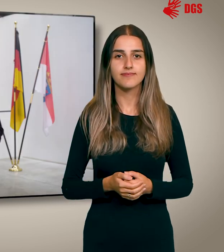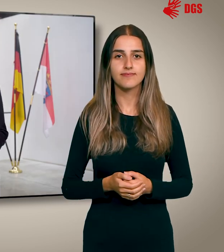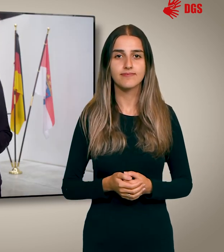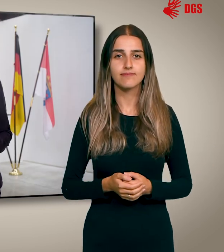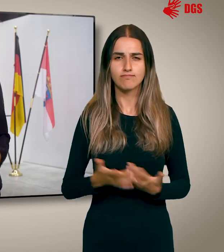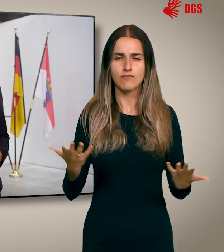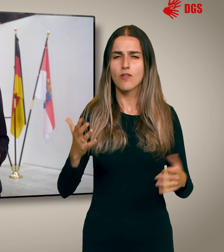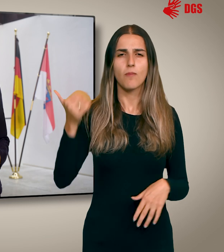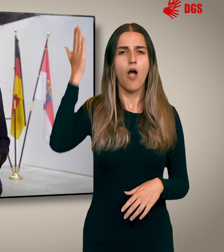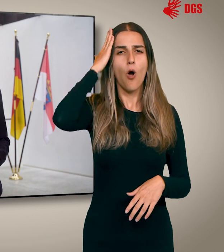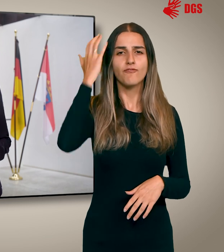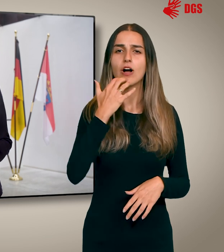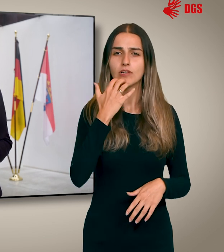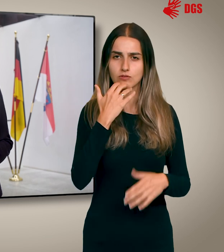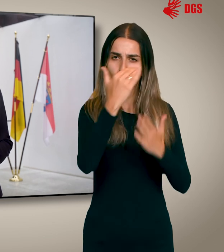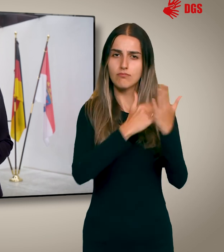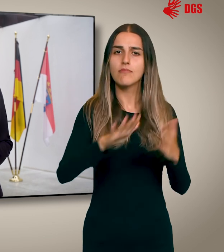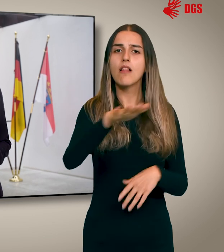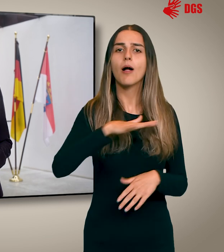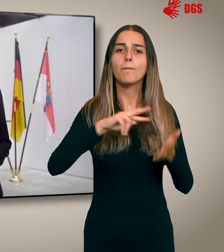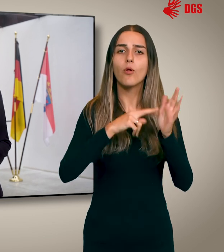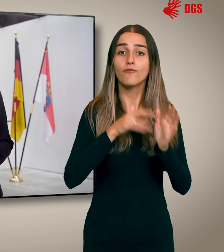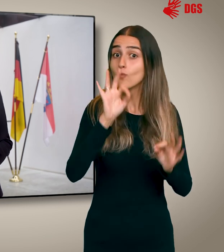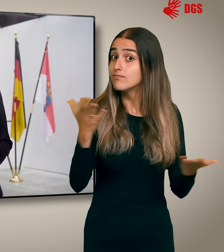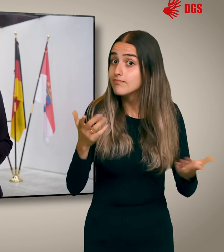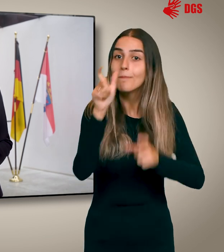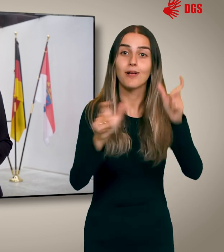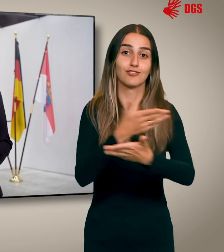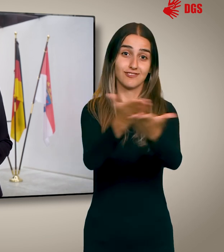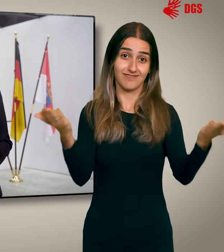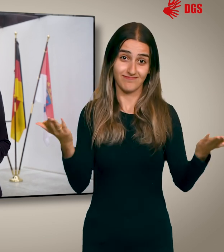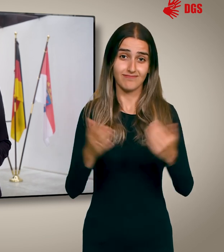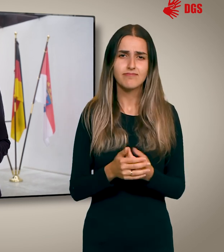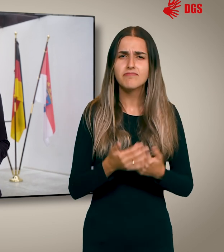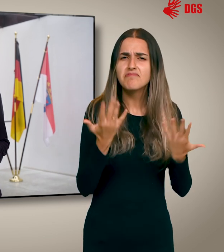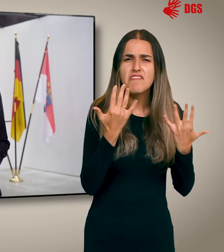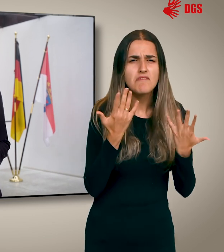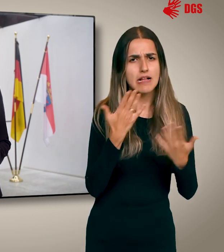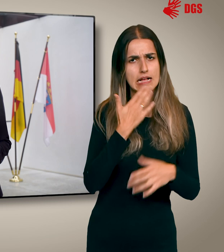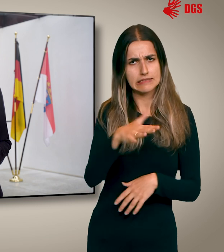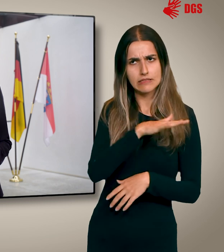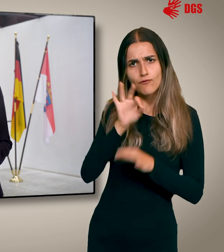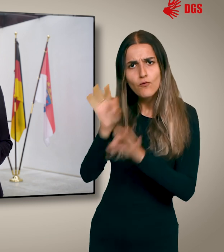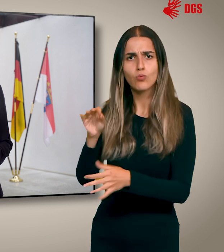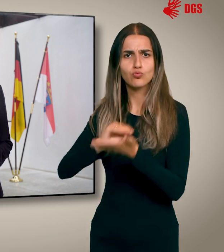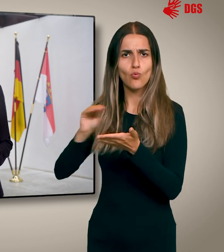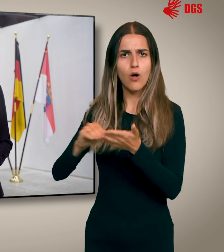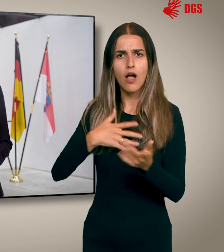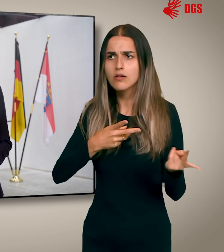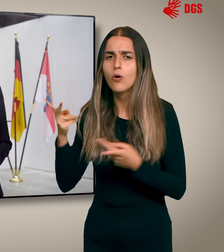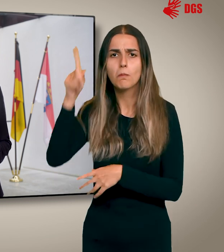Im höchsten Verfassungsorgan des Landes wird Politik für die Menschen gemacht. Wie viel Geld gibt Hessen für die Schulen, die Krankenhäuser, die